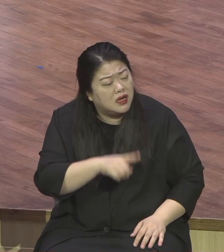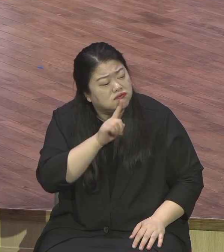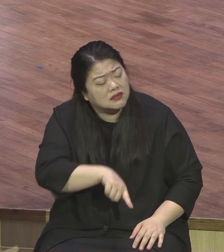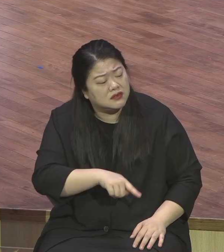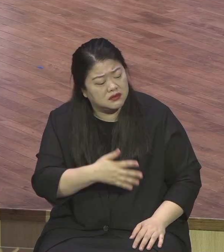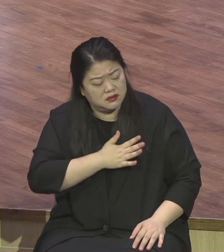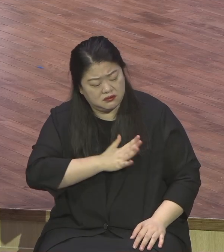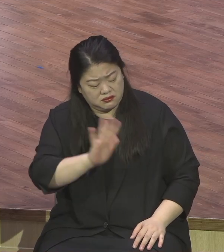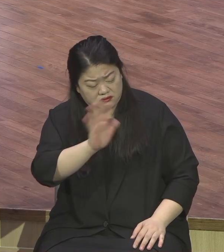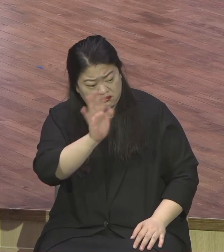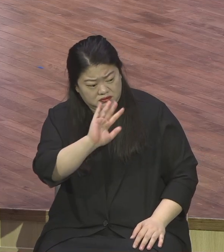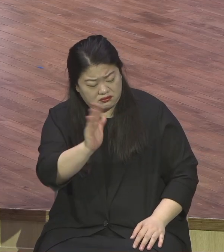못하겠노라며